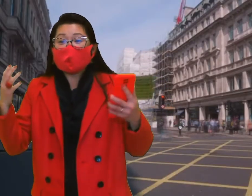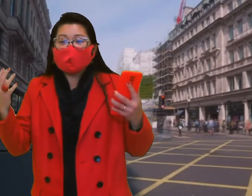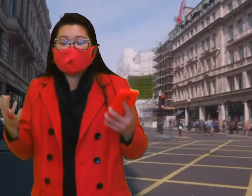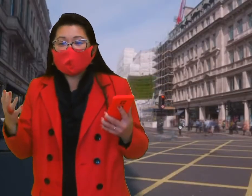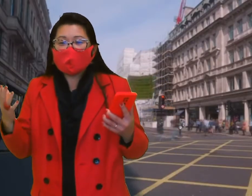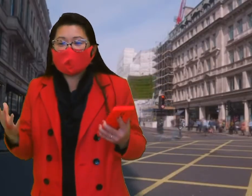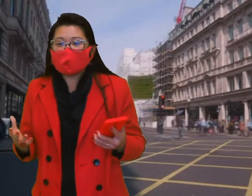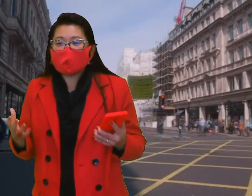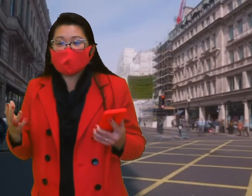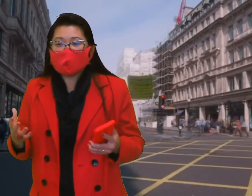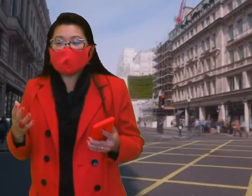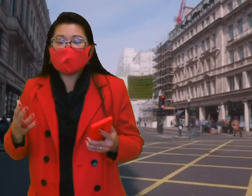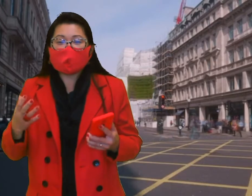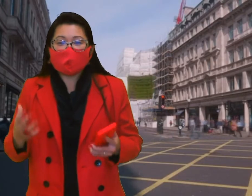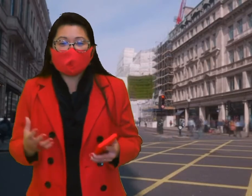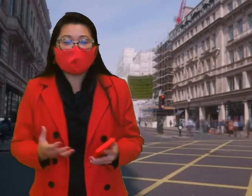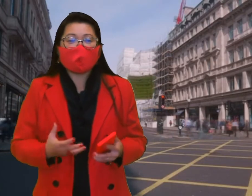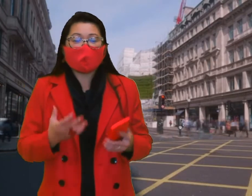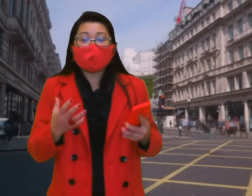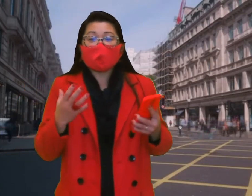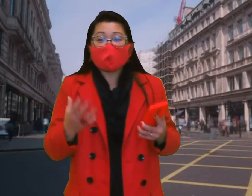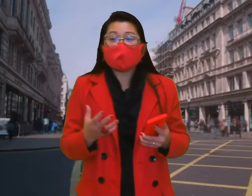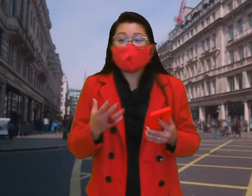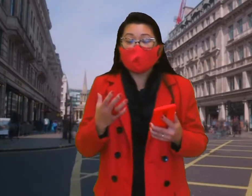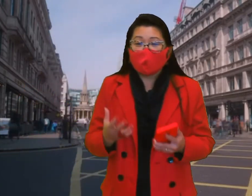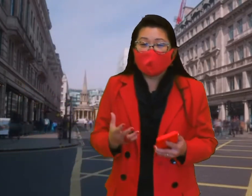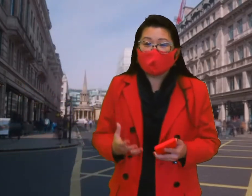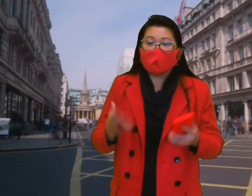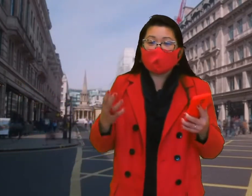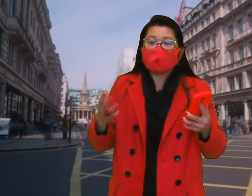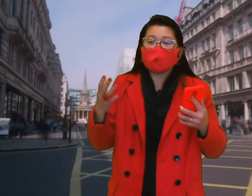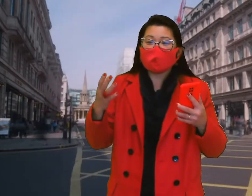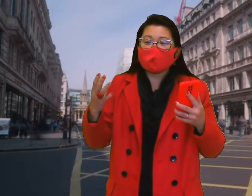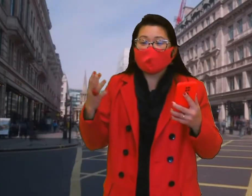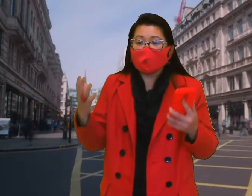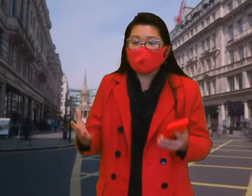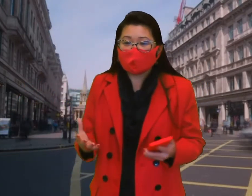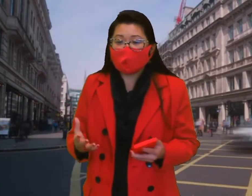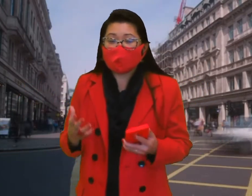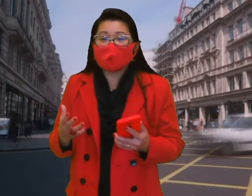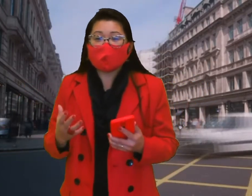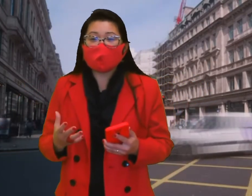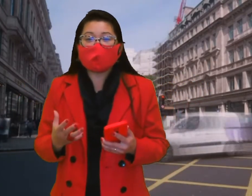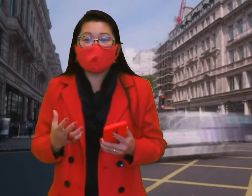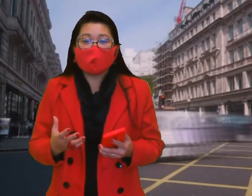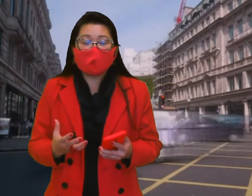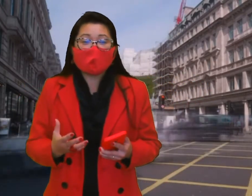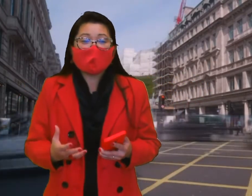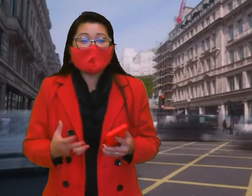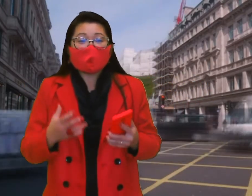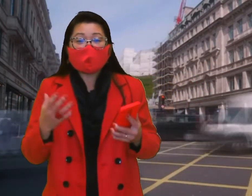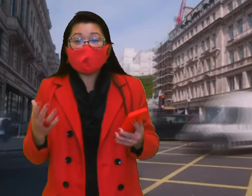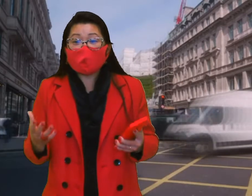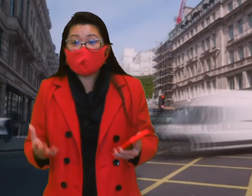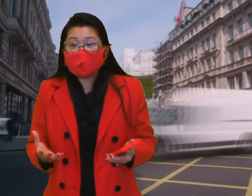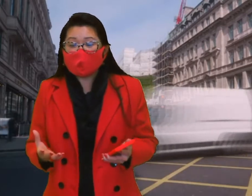língua inglesa, olha que fantástico! Nós podemos também, além do Libras, nós podemos também traduzir,